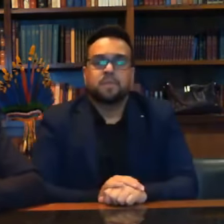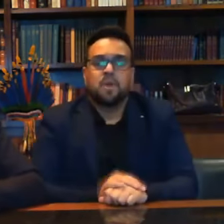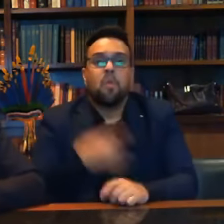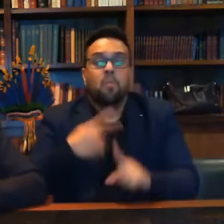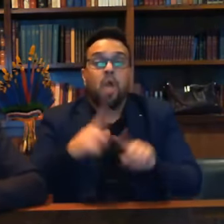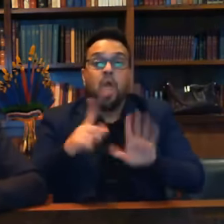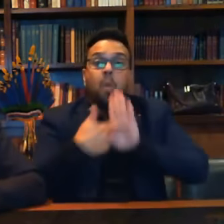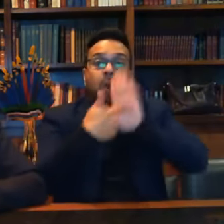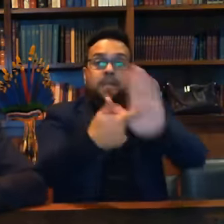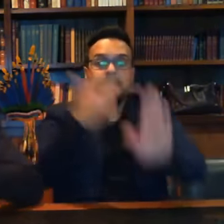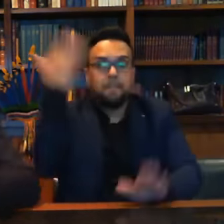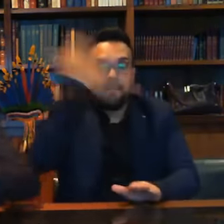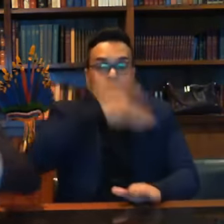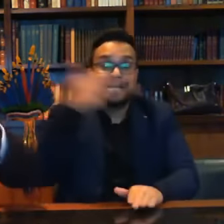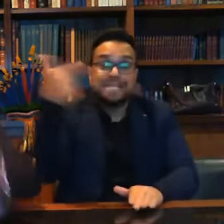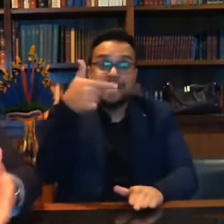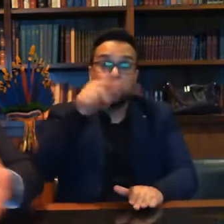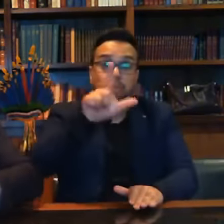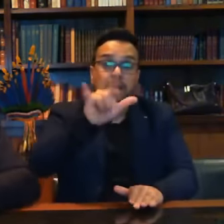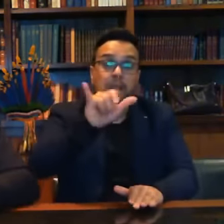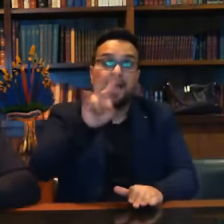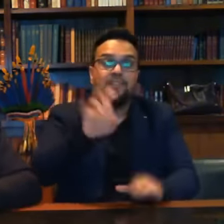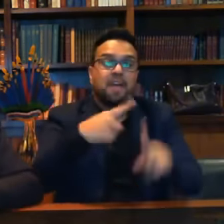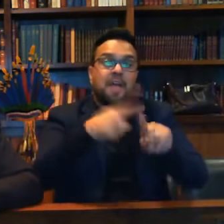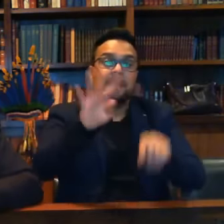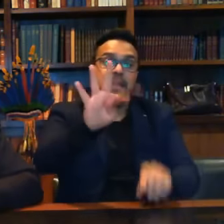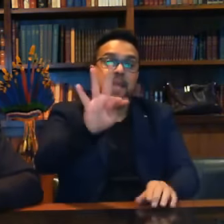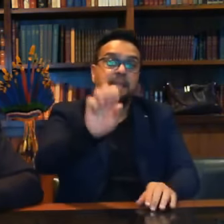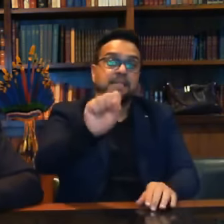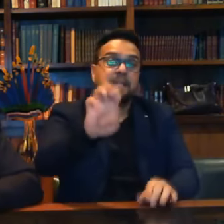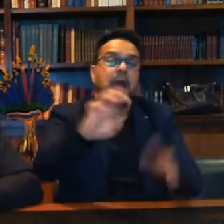segunda live de mim. E o TSE apagou as provas.